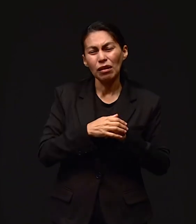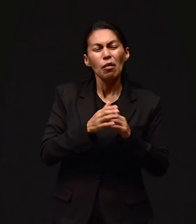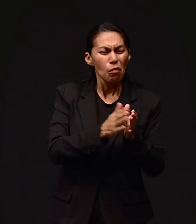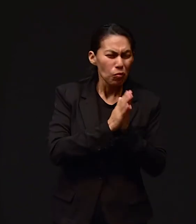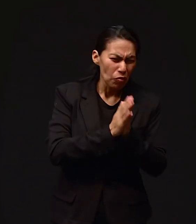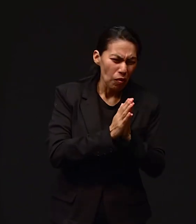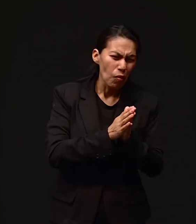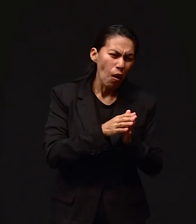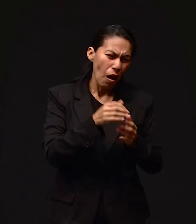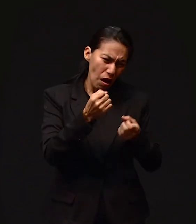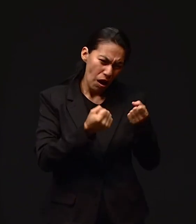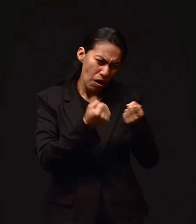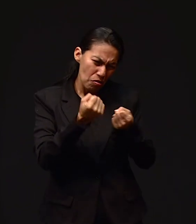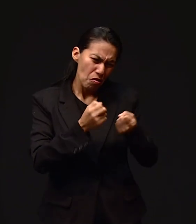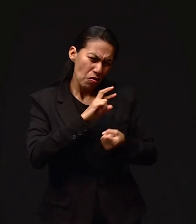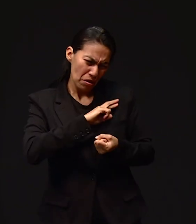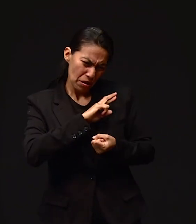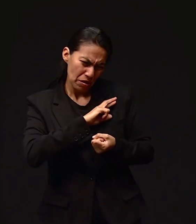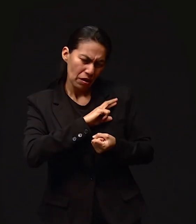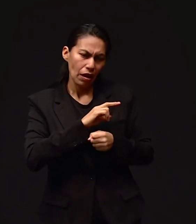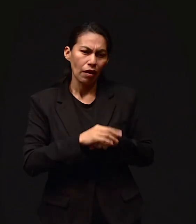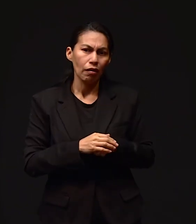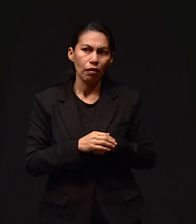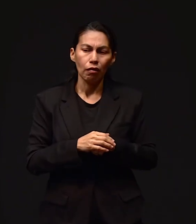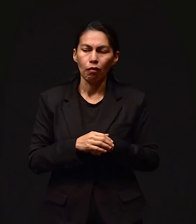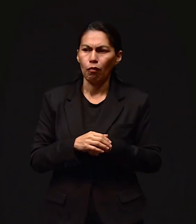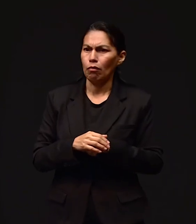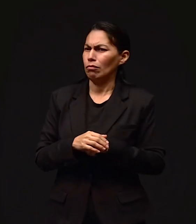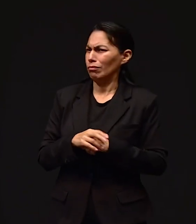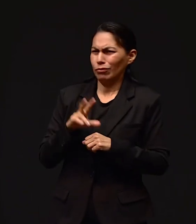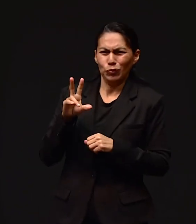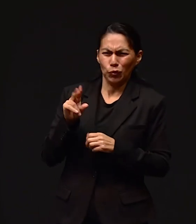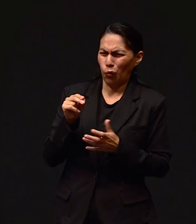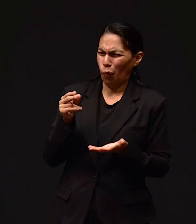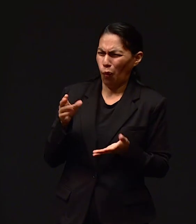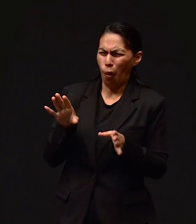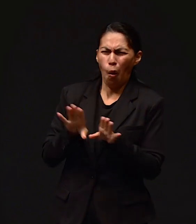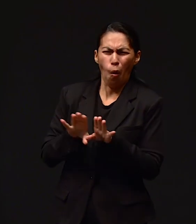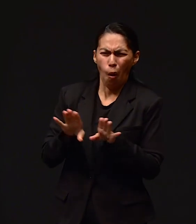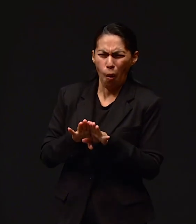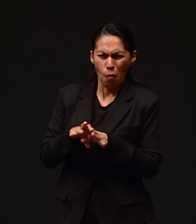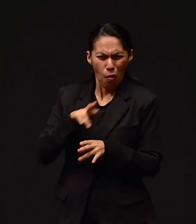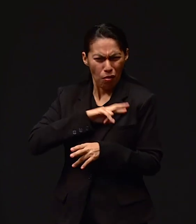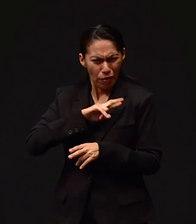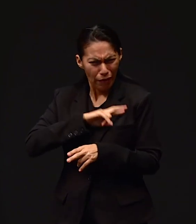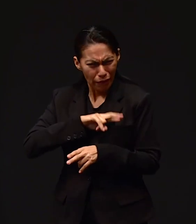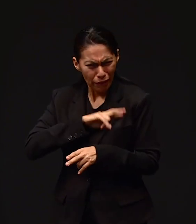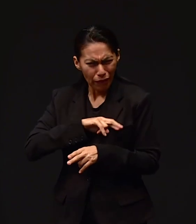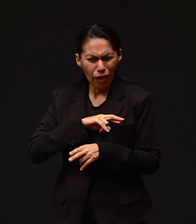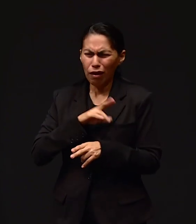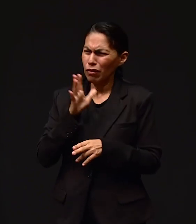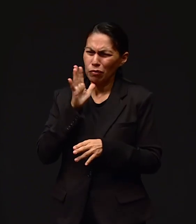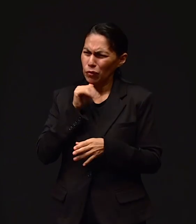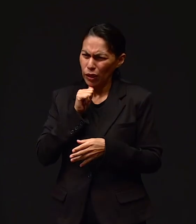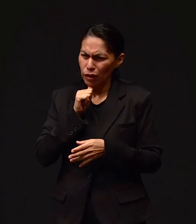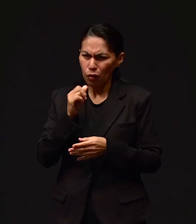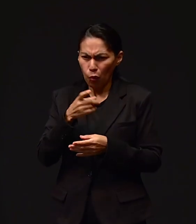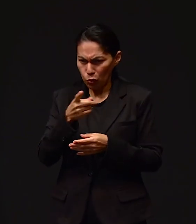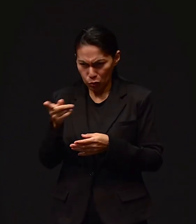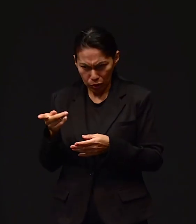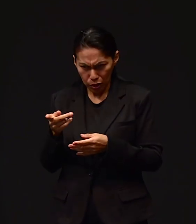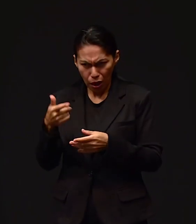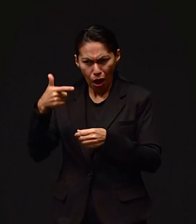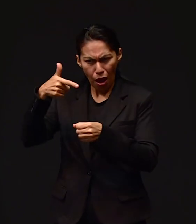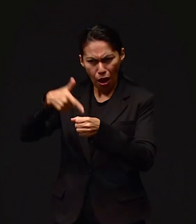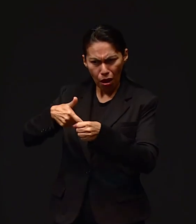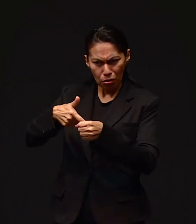su coche, dice, para irlos a traer. Y le dije, no, hermano. Le dije, ¿cómo cree que se lo voy a alquilar? No, usted póngale gasolina